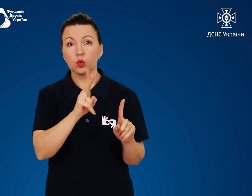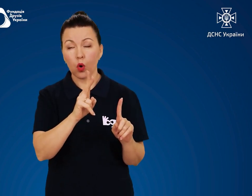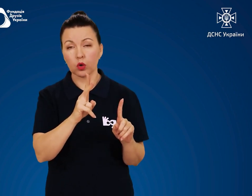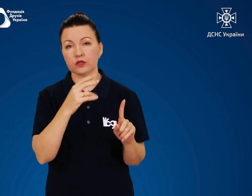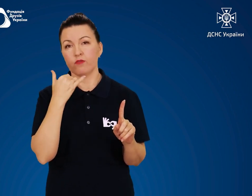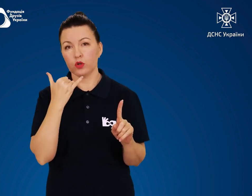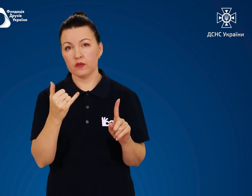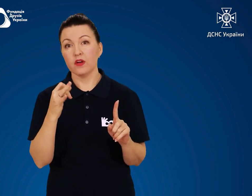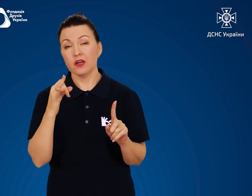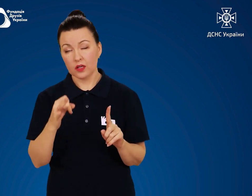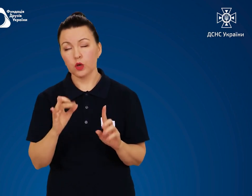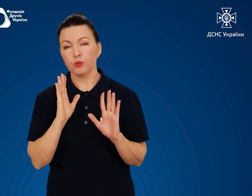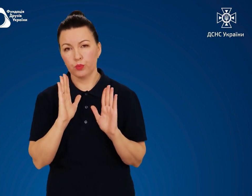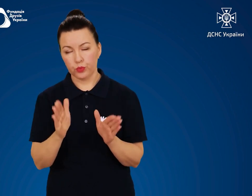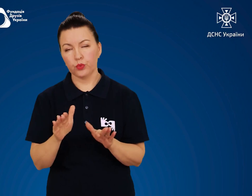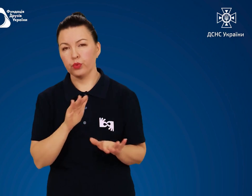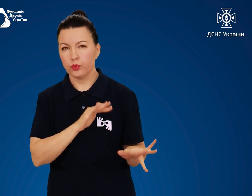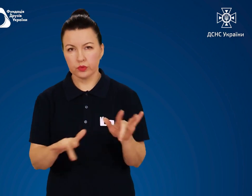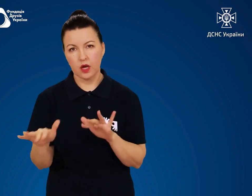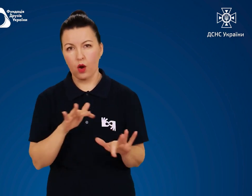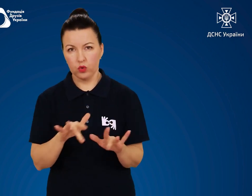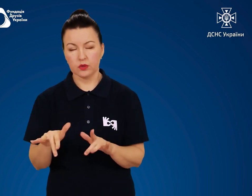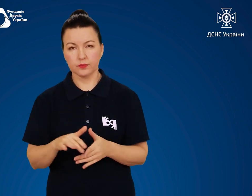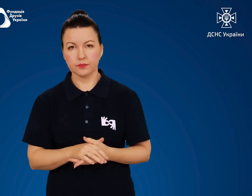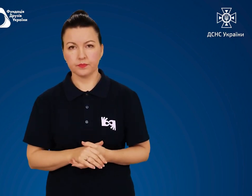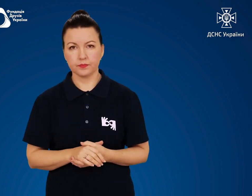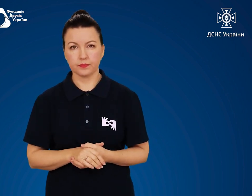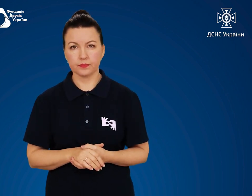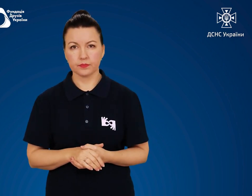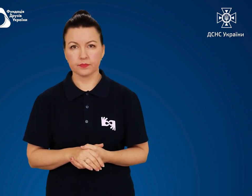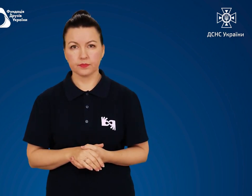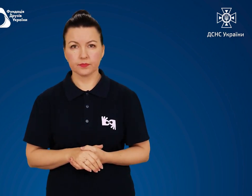хто дзвонив і вживатиме необхідні заходи Дякую